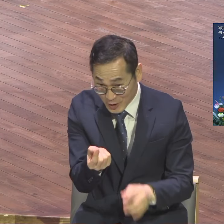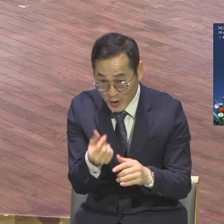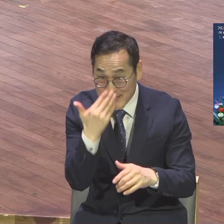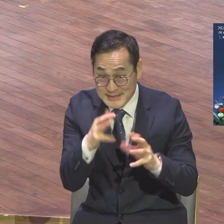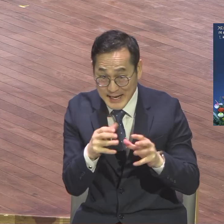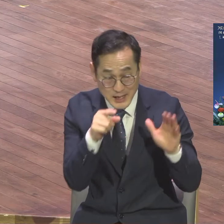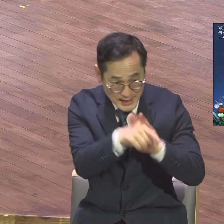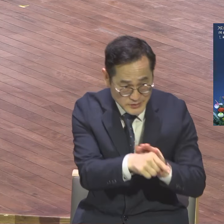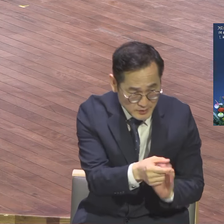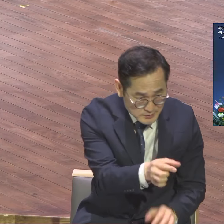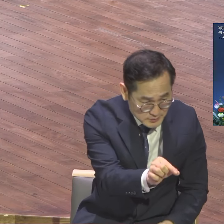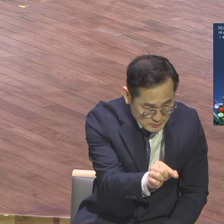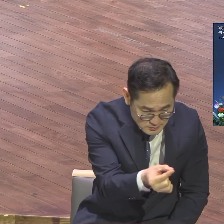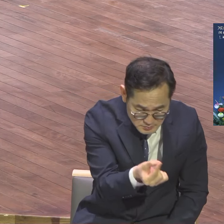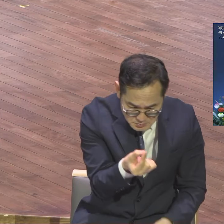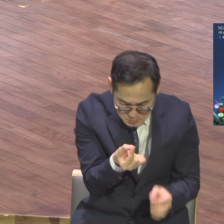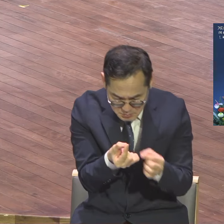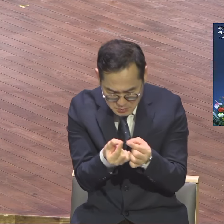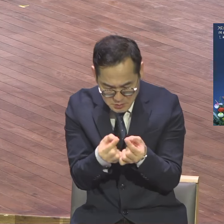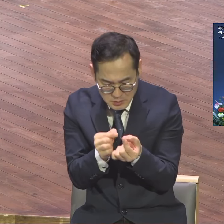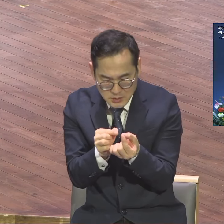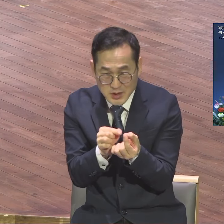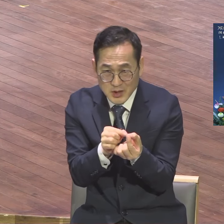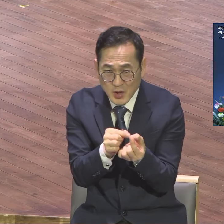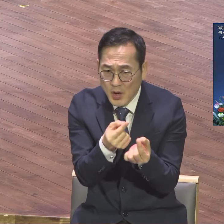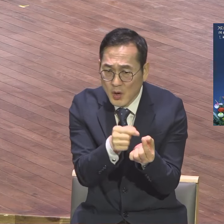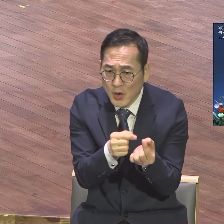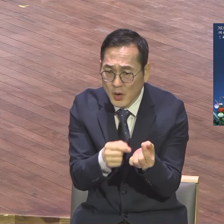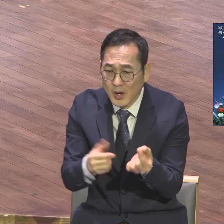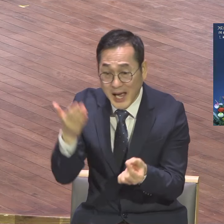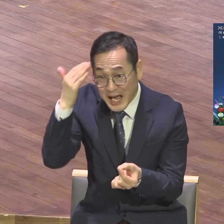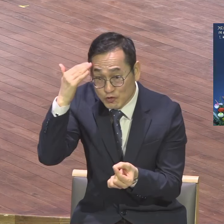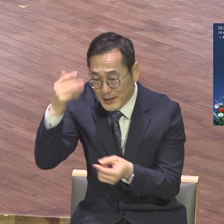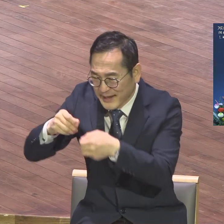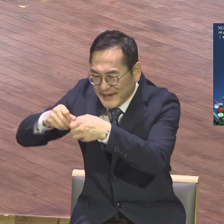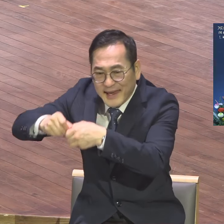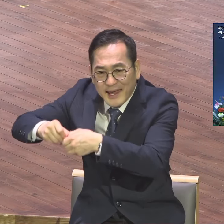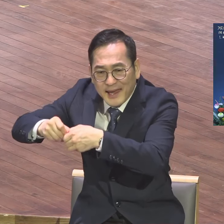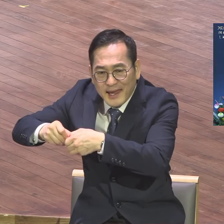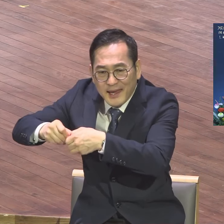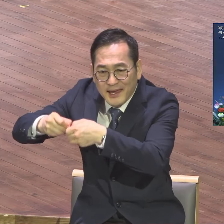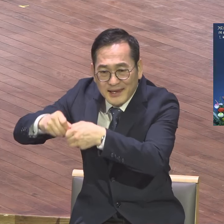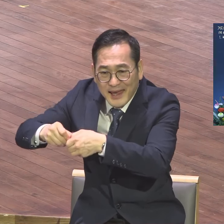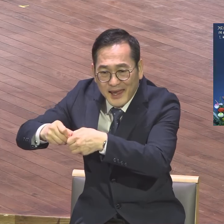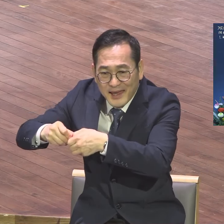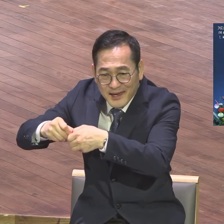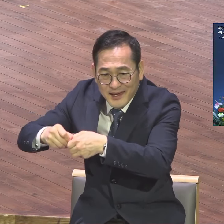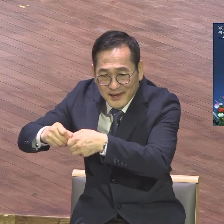우리나라의 덜깨 있죠. 덜깨 깨보다 조금 적어요. 덜깨보다 조금 적어요.